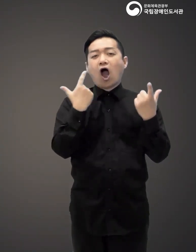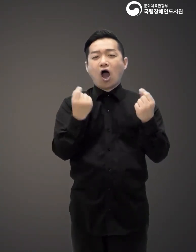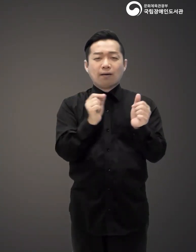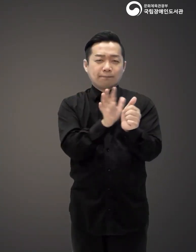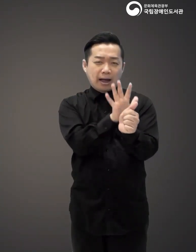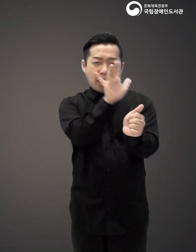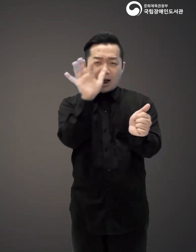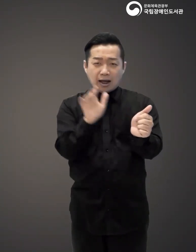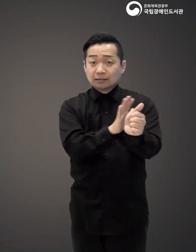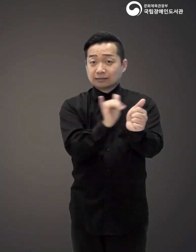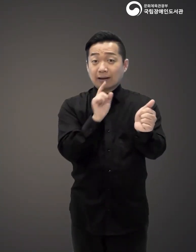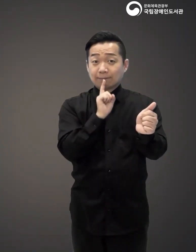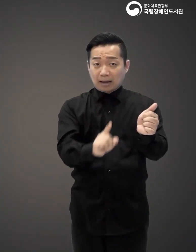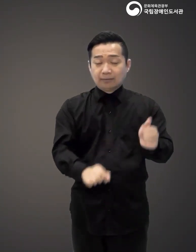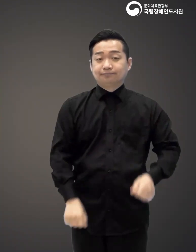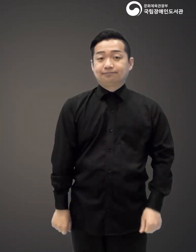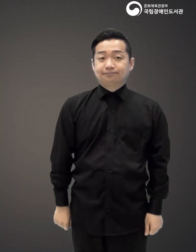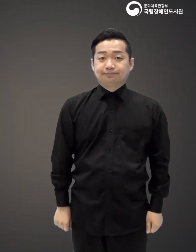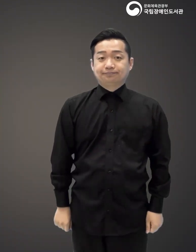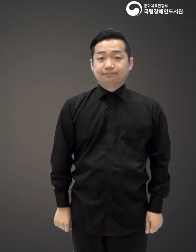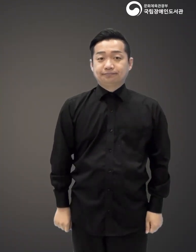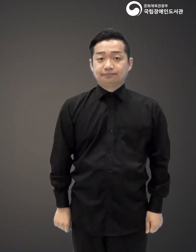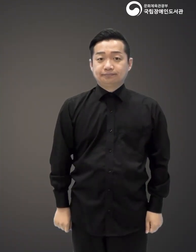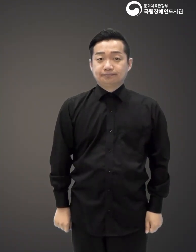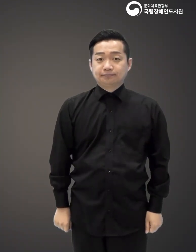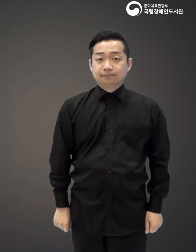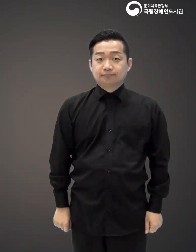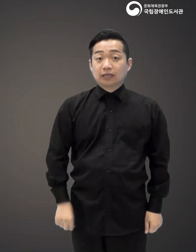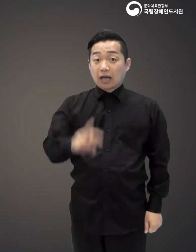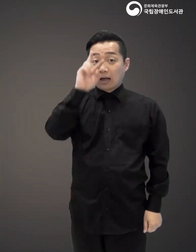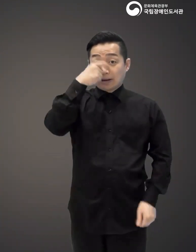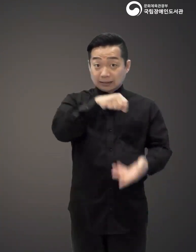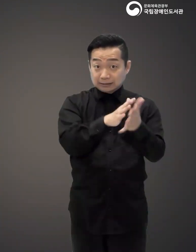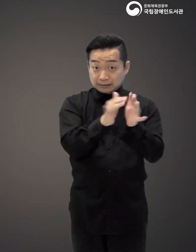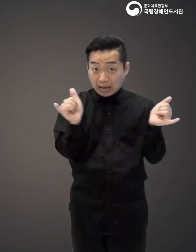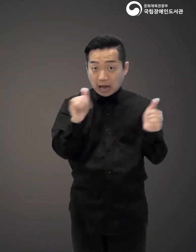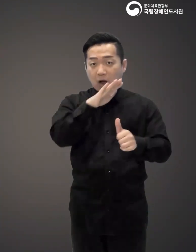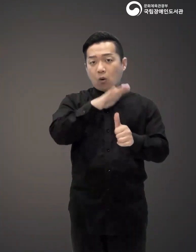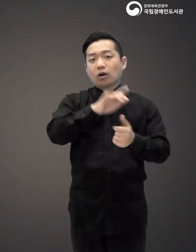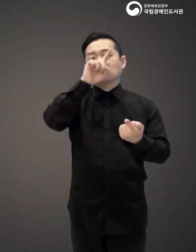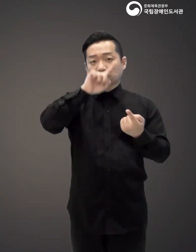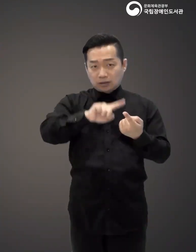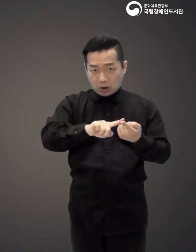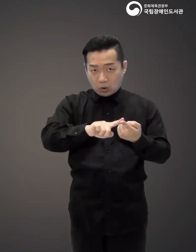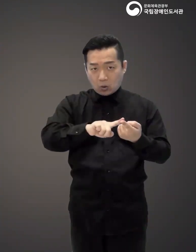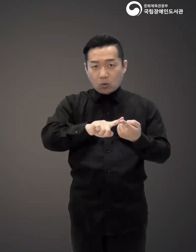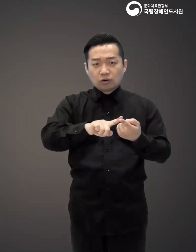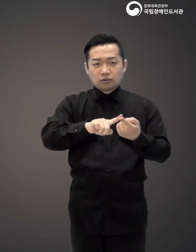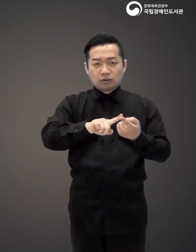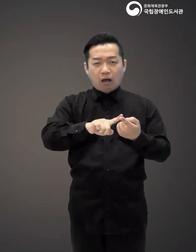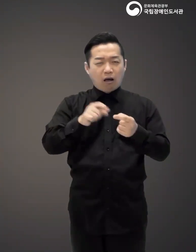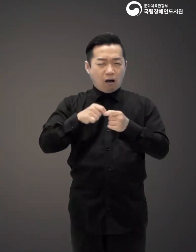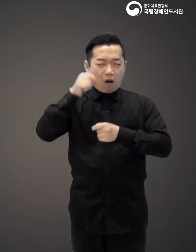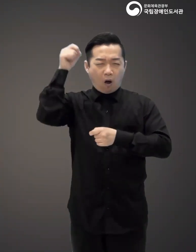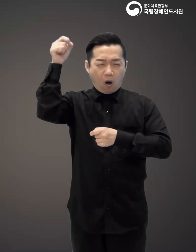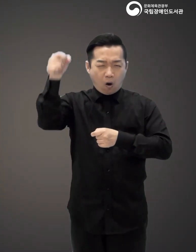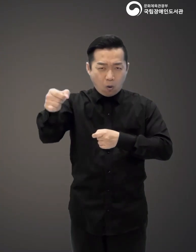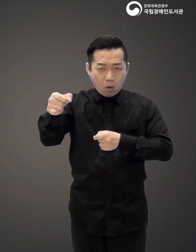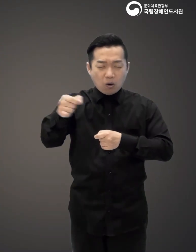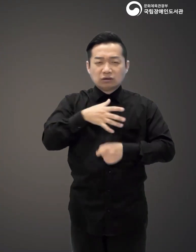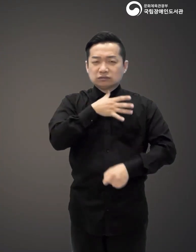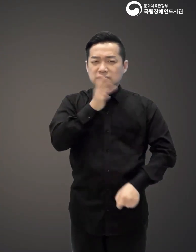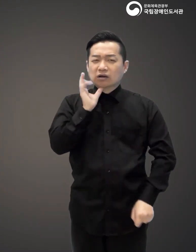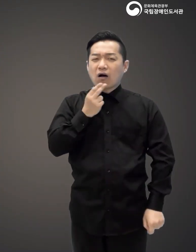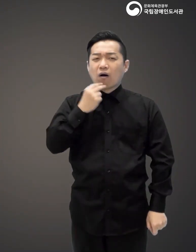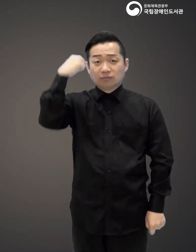은은하게 빛나고 있는 사람 이라고 말이죠. 그는 박 작가가 소년인 상태로 영원히 늘지 않는 것 같다고도